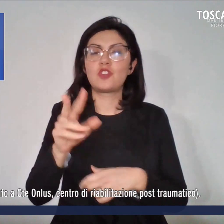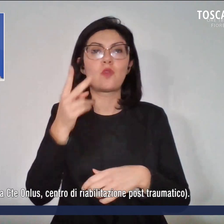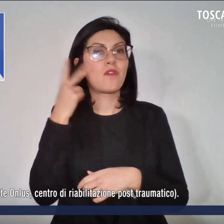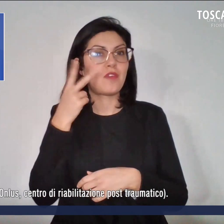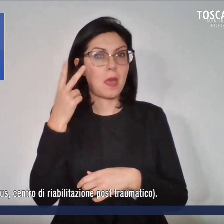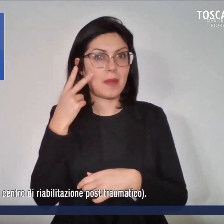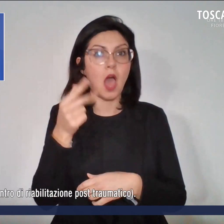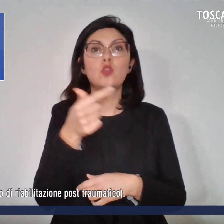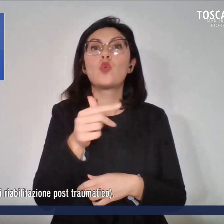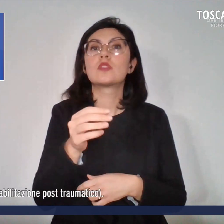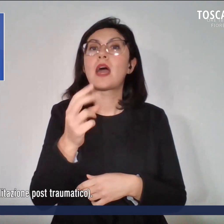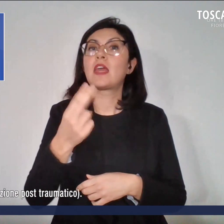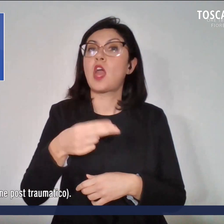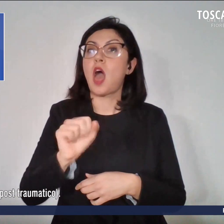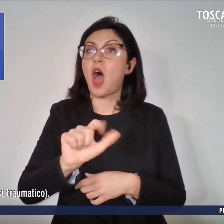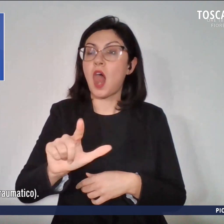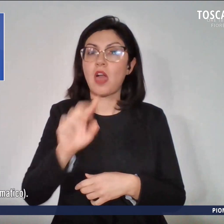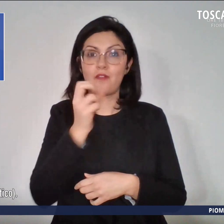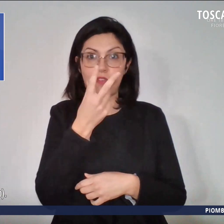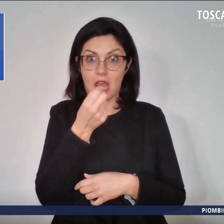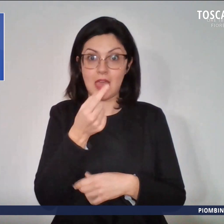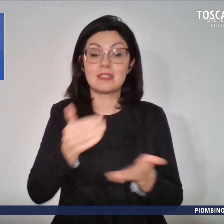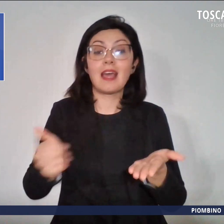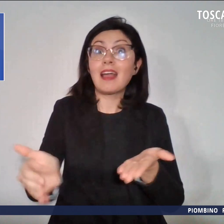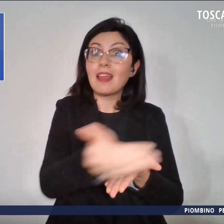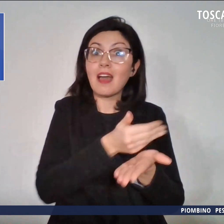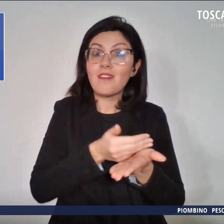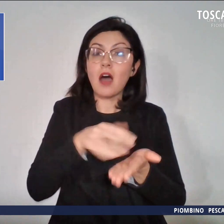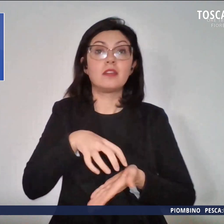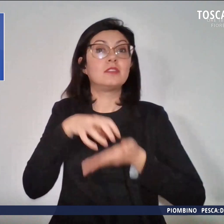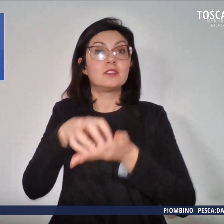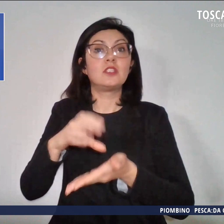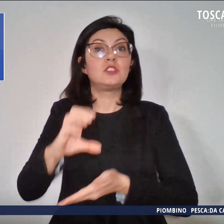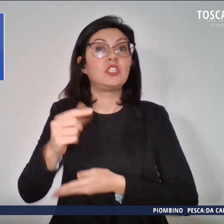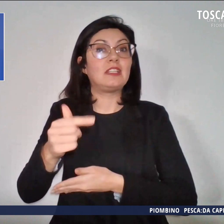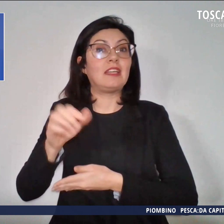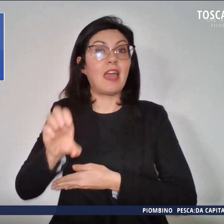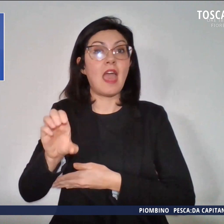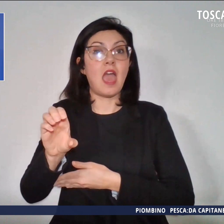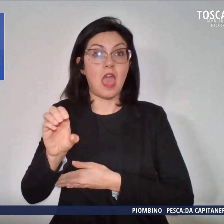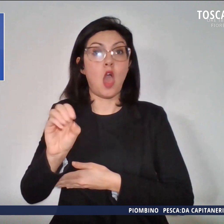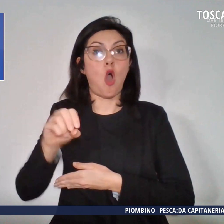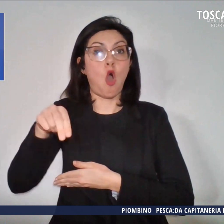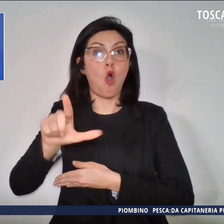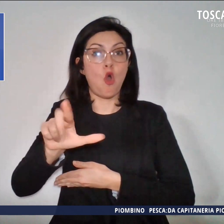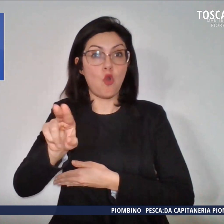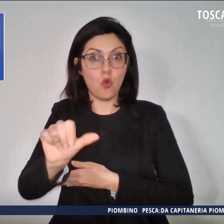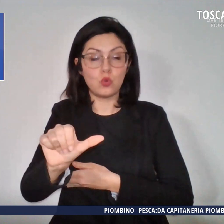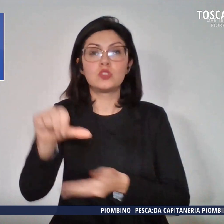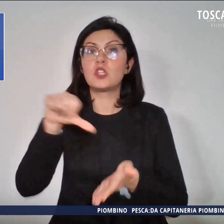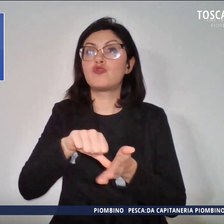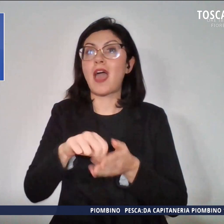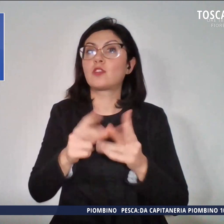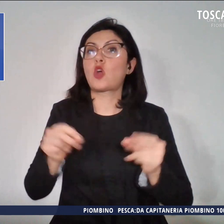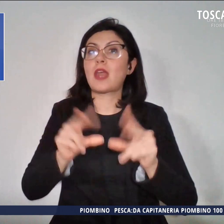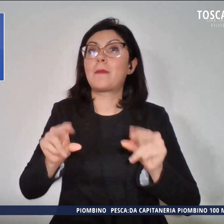Parte del ricavato sarà devoluto a Citi e Onlus, centro di riabilitazione post